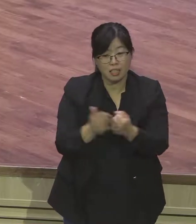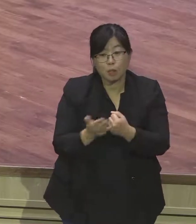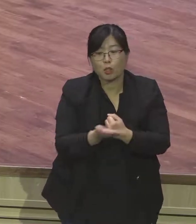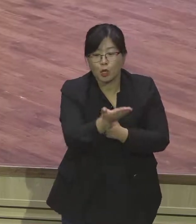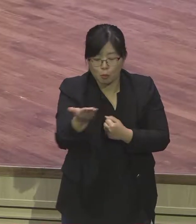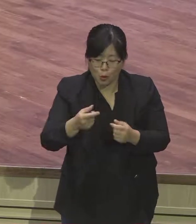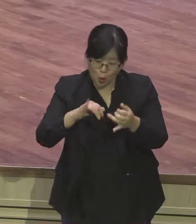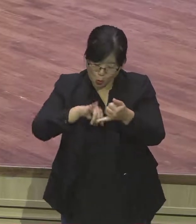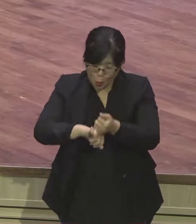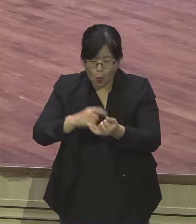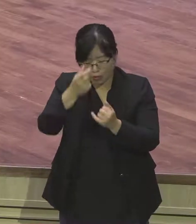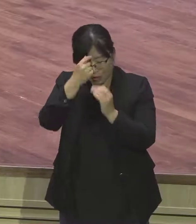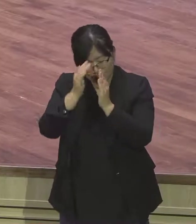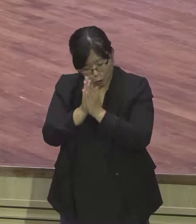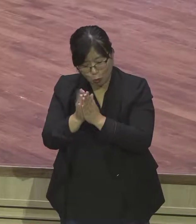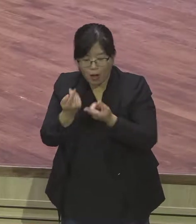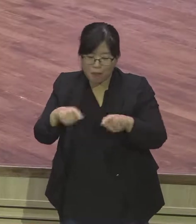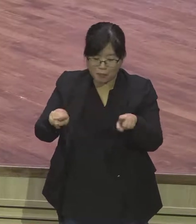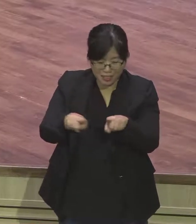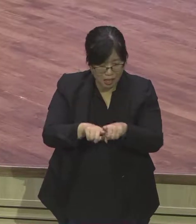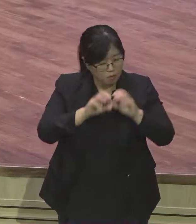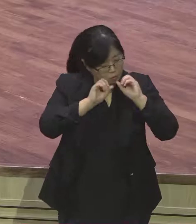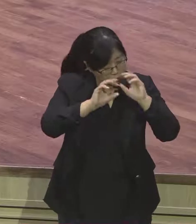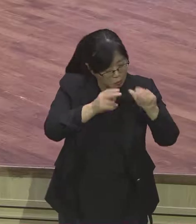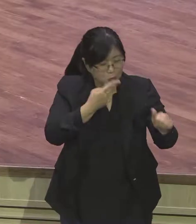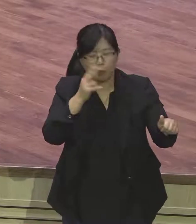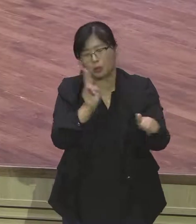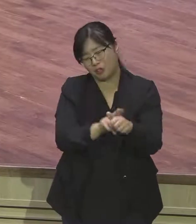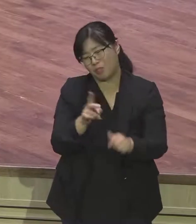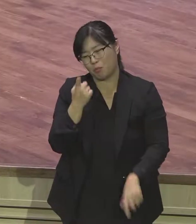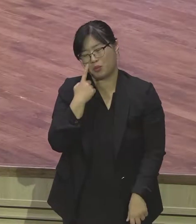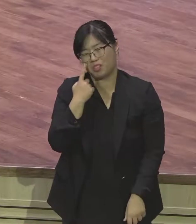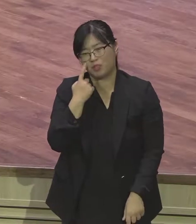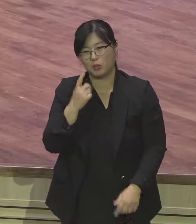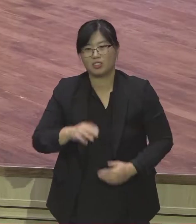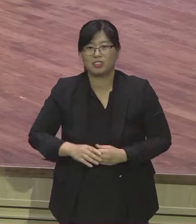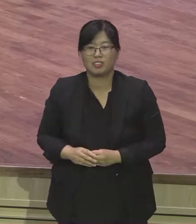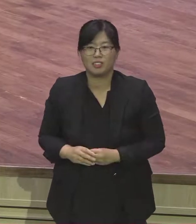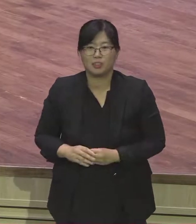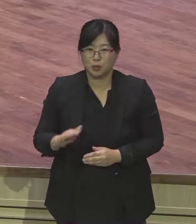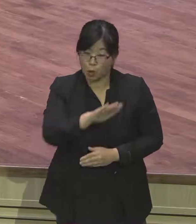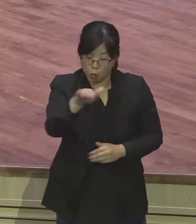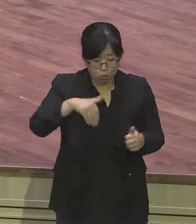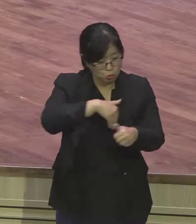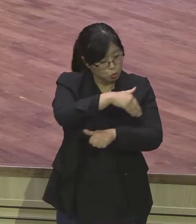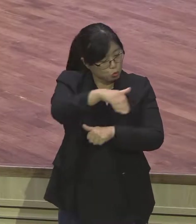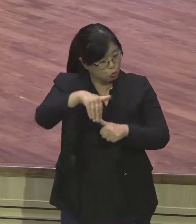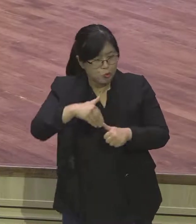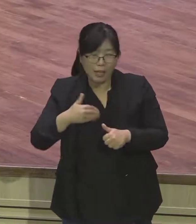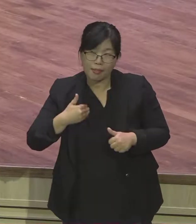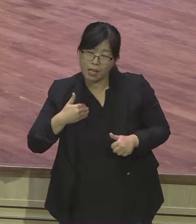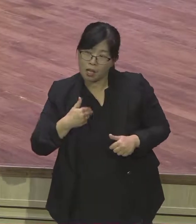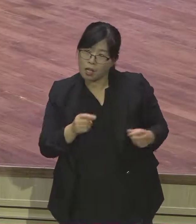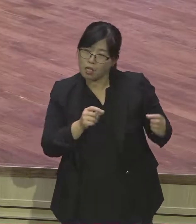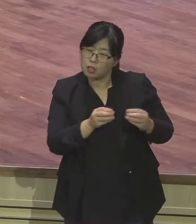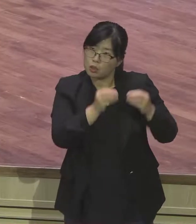여러분 이런 행사 때 기회 놓치지 마시고 여러분 주위를 돌아보면서 교회로 초청하시기 바랍니다